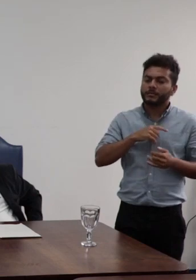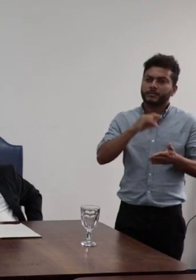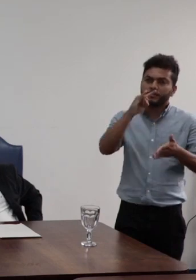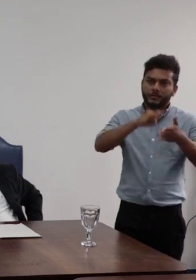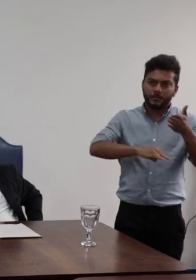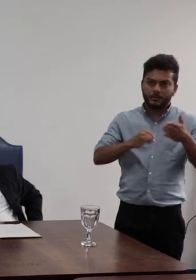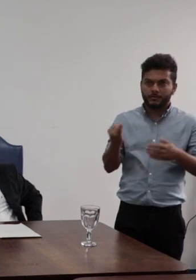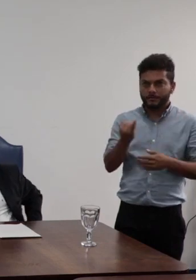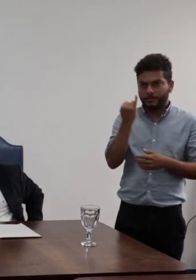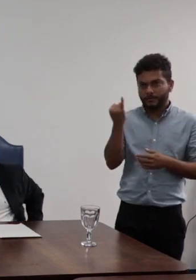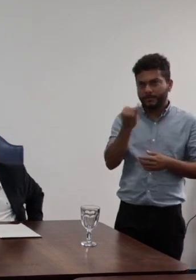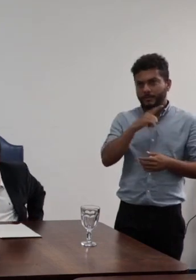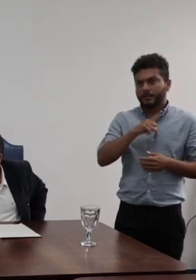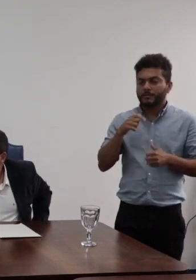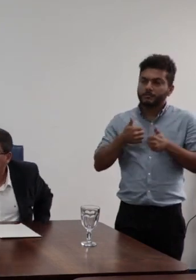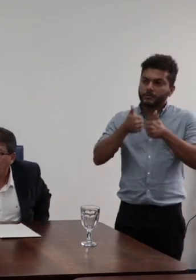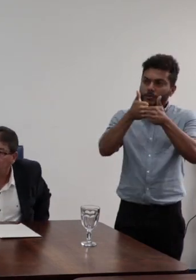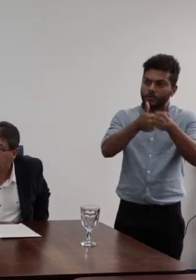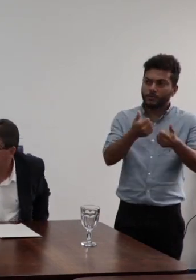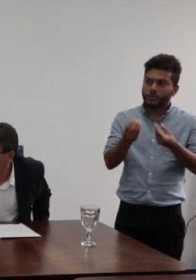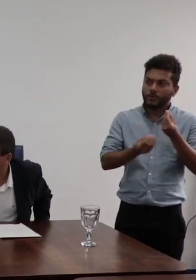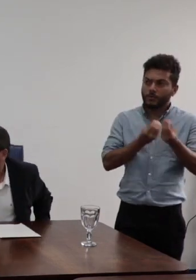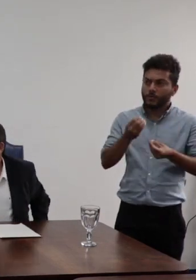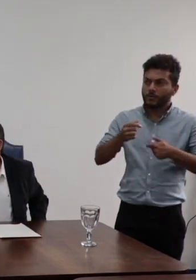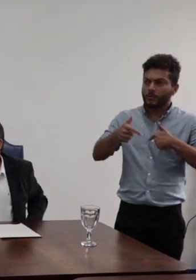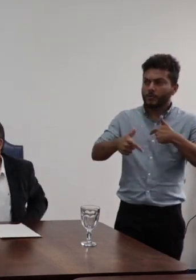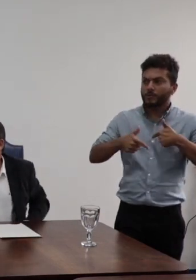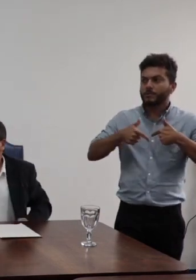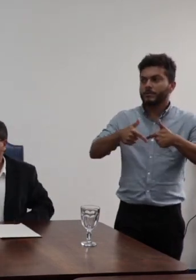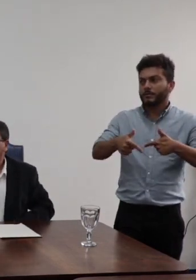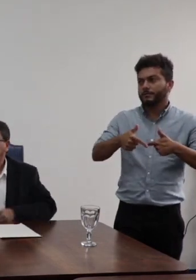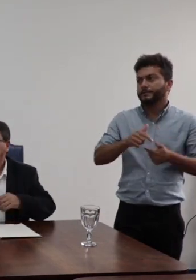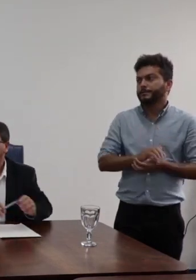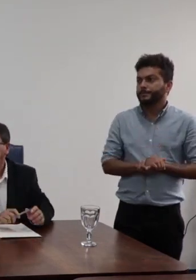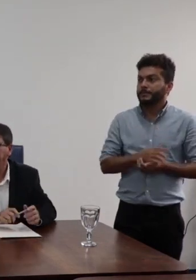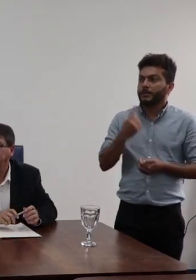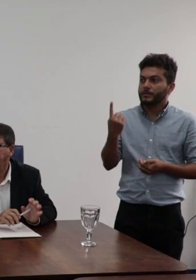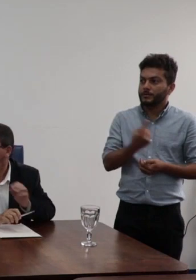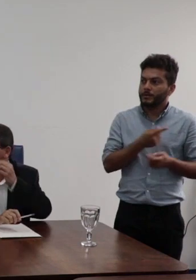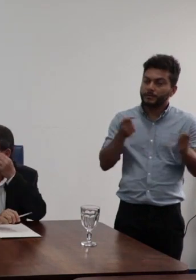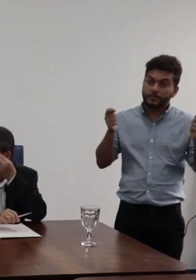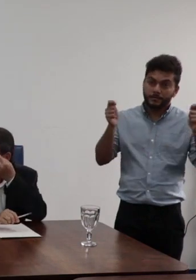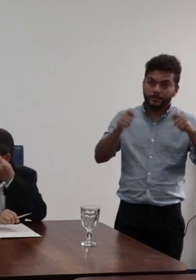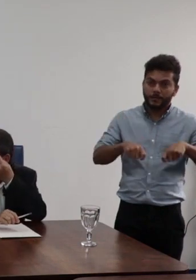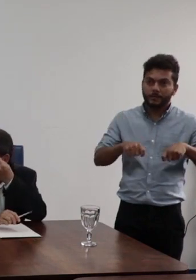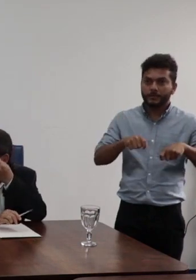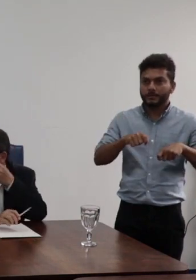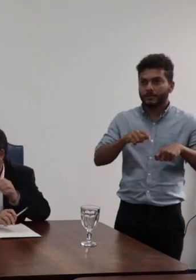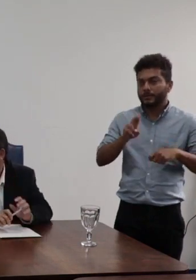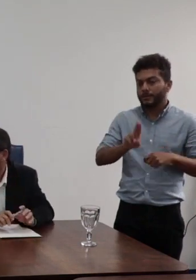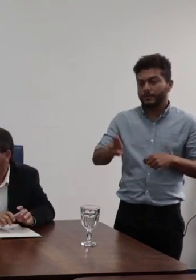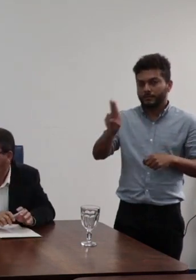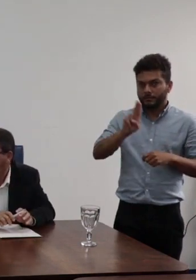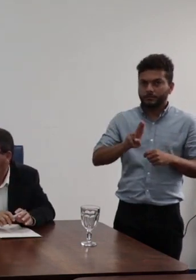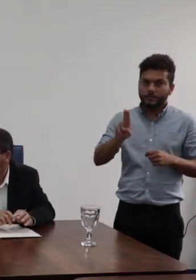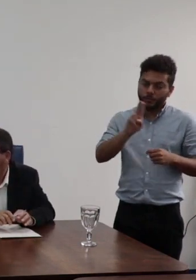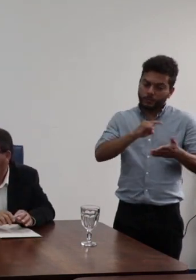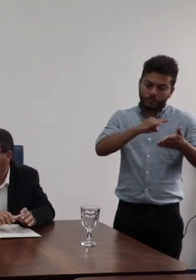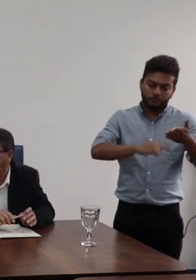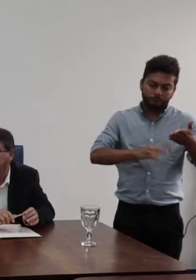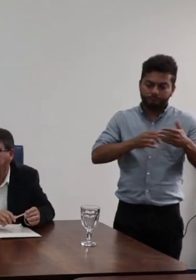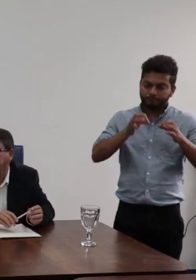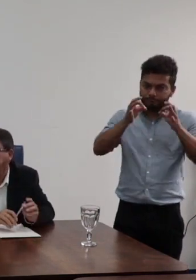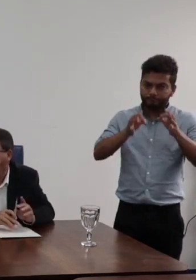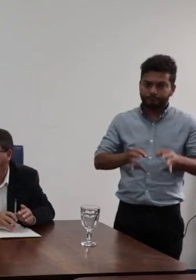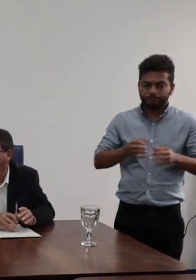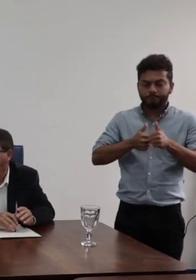guiam o nosso caminhar e então que possamos fazer um bom uso institucionalmente desse documento